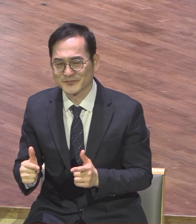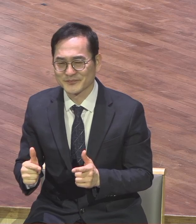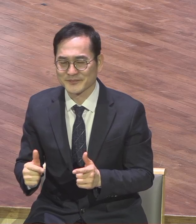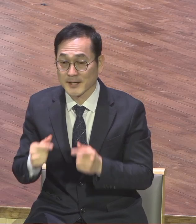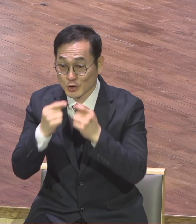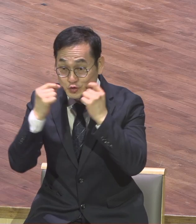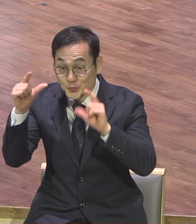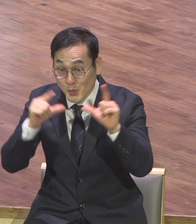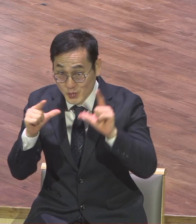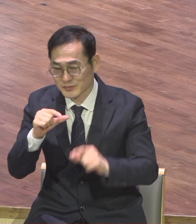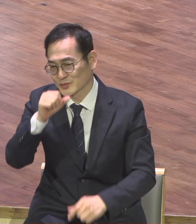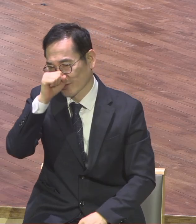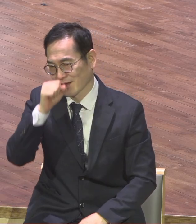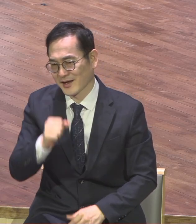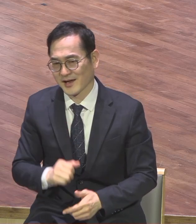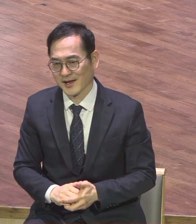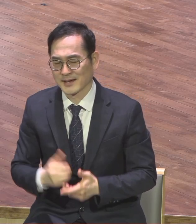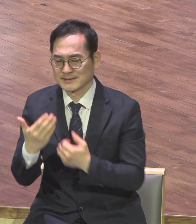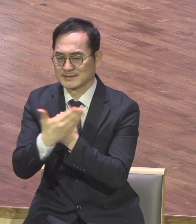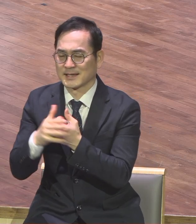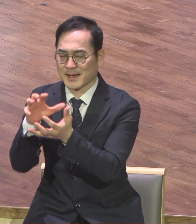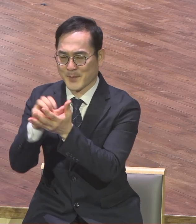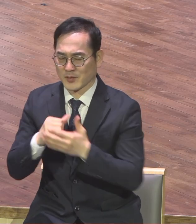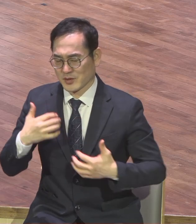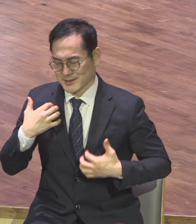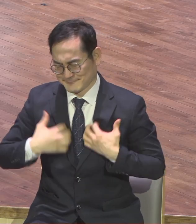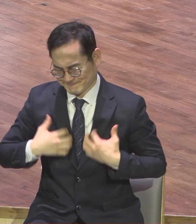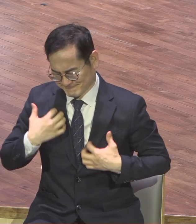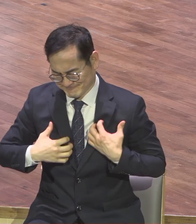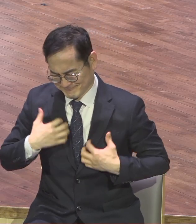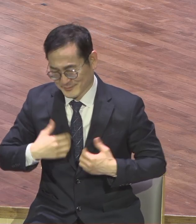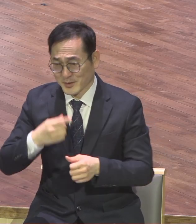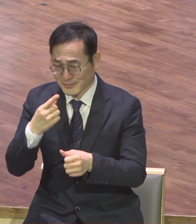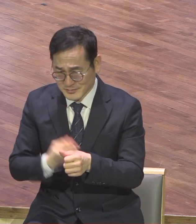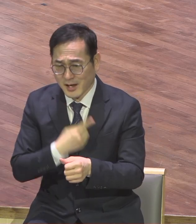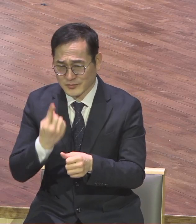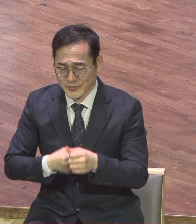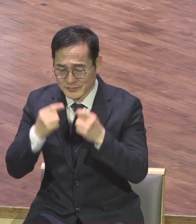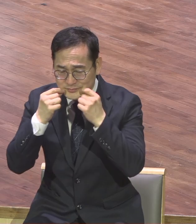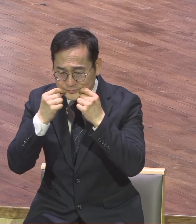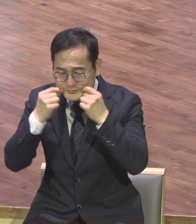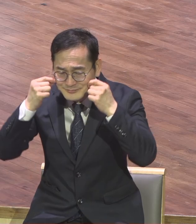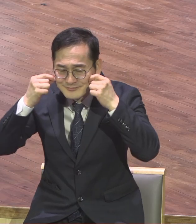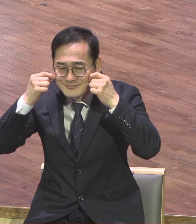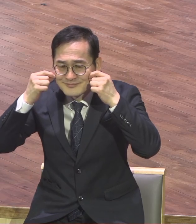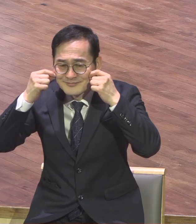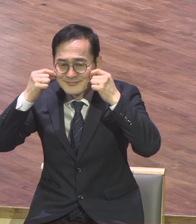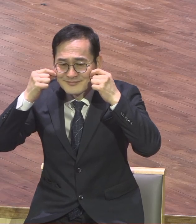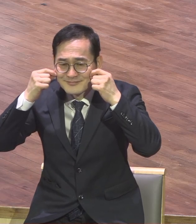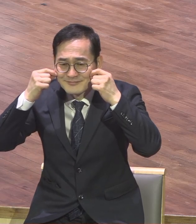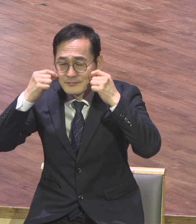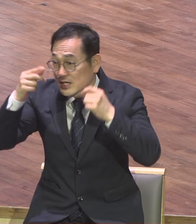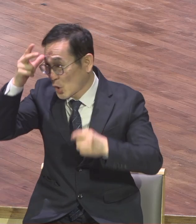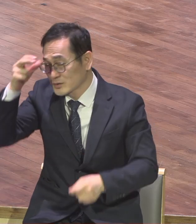기쁨이 넘치면 저절로 경찰관이 본 모습처럼